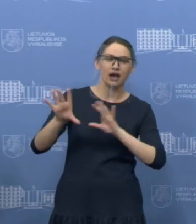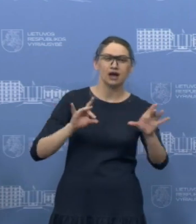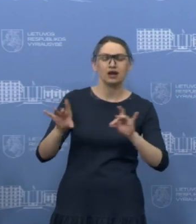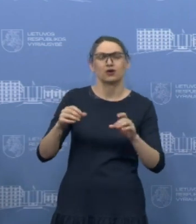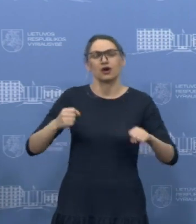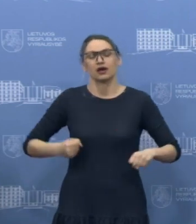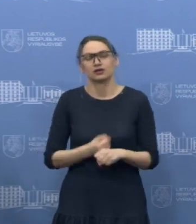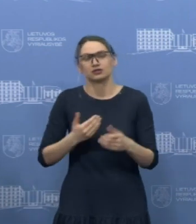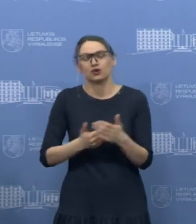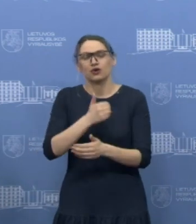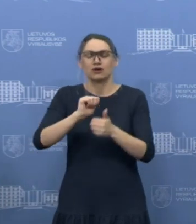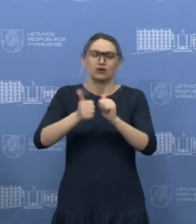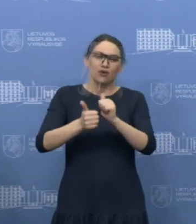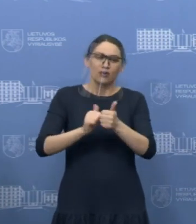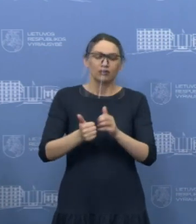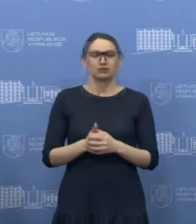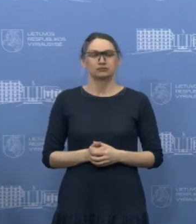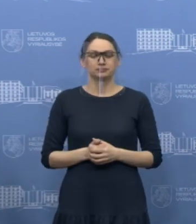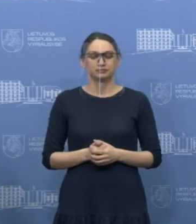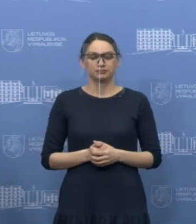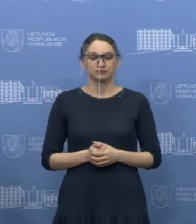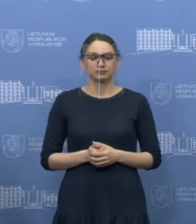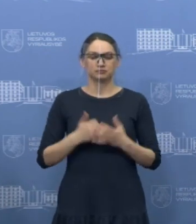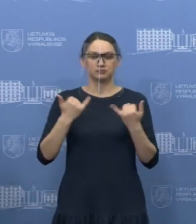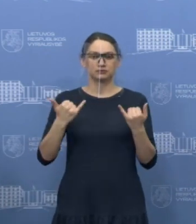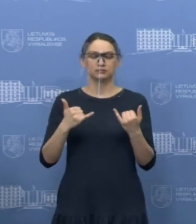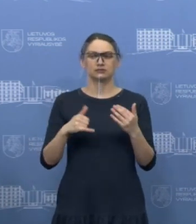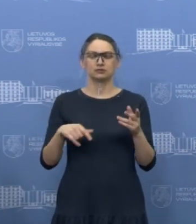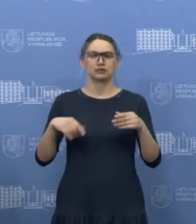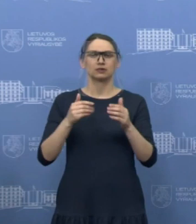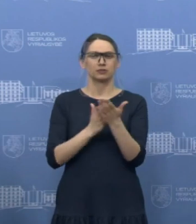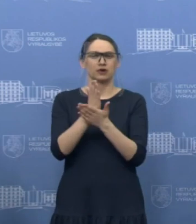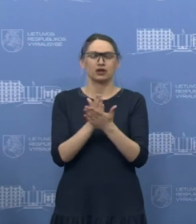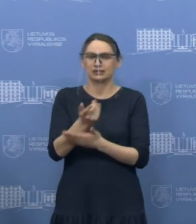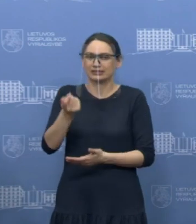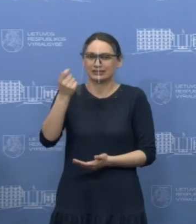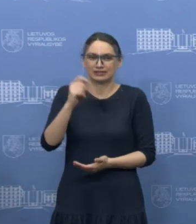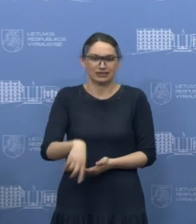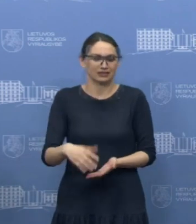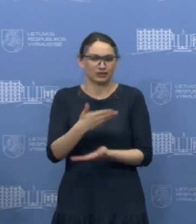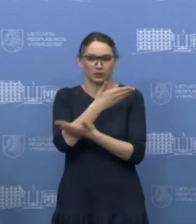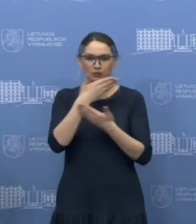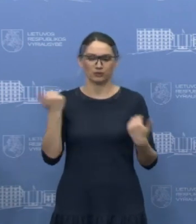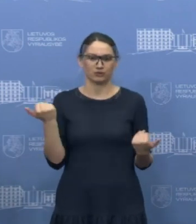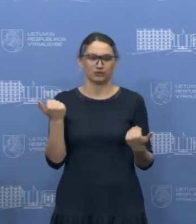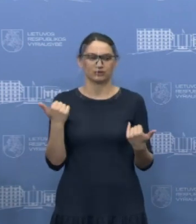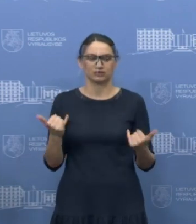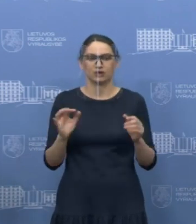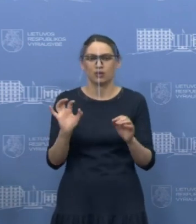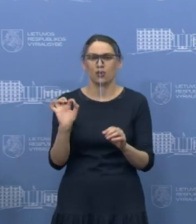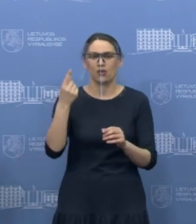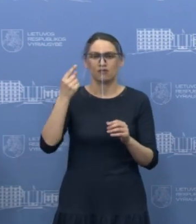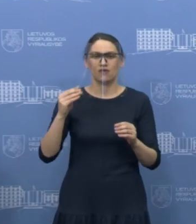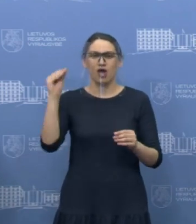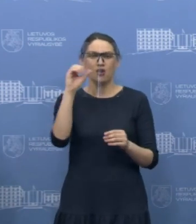tai standartiniai sprendimai čia jau negalioja, todėl, kad nestandartinis jau atsirado dalykas, tai